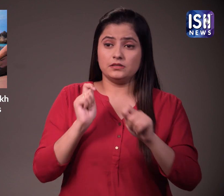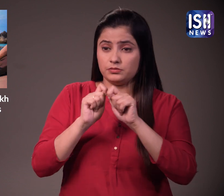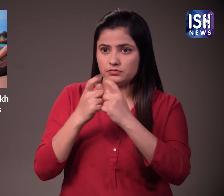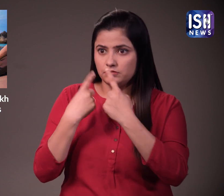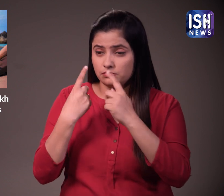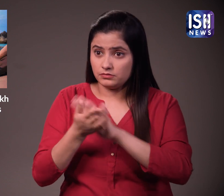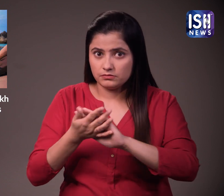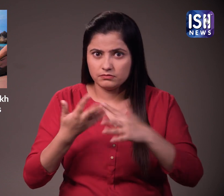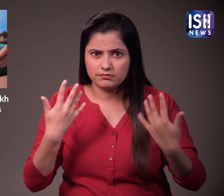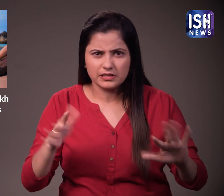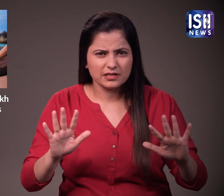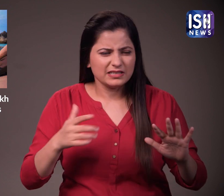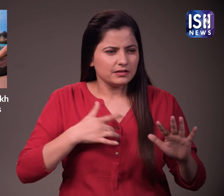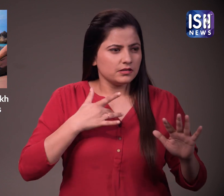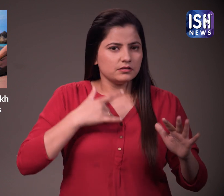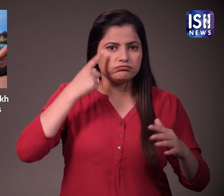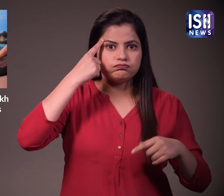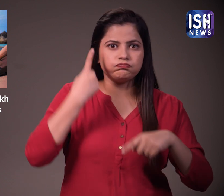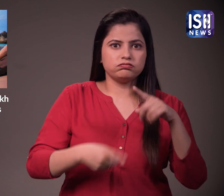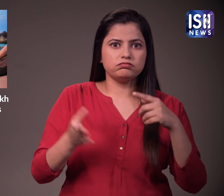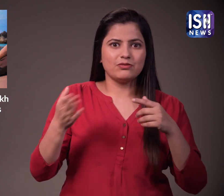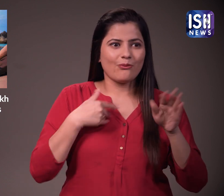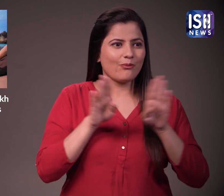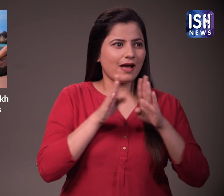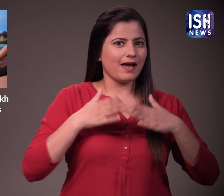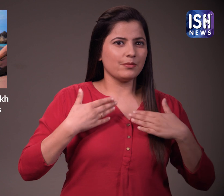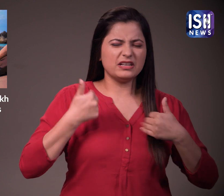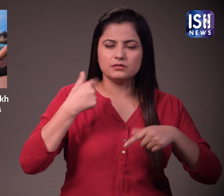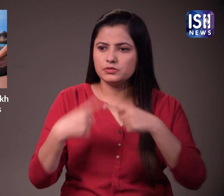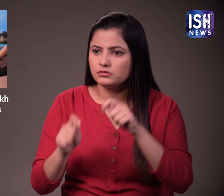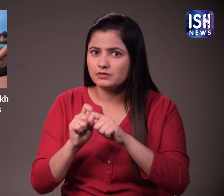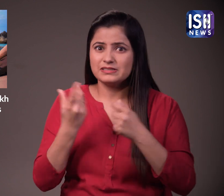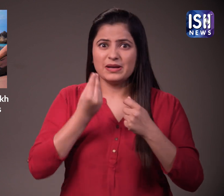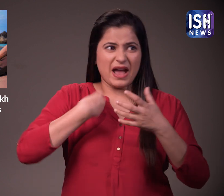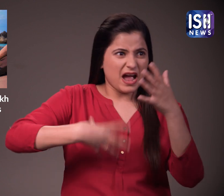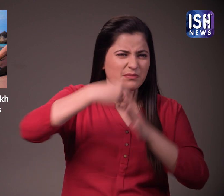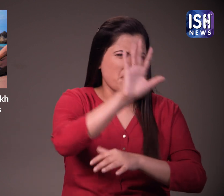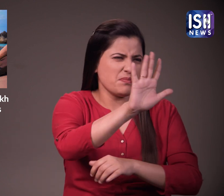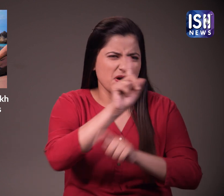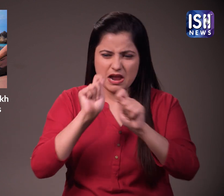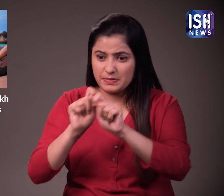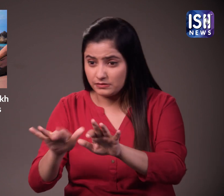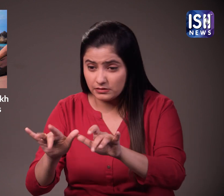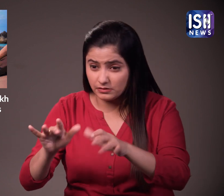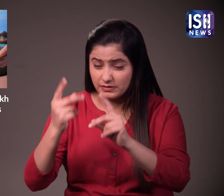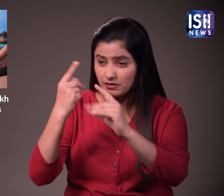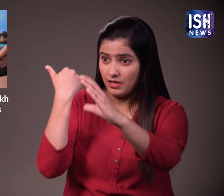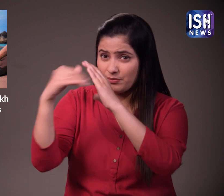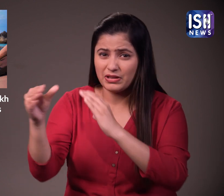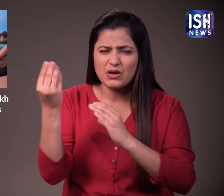अनिच्छा से व्यक्ति काम करता है, लेकिन फिर छुट्टियों की मस्ति मिस कर देता है, कई लोगों को अपने परिवार को इमेल या वाट्सअब आदी